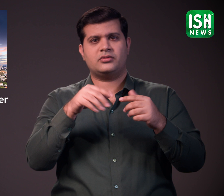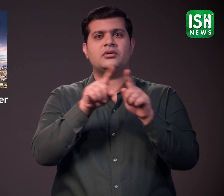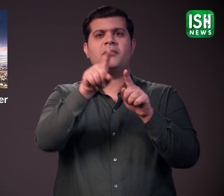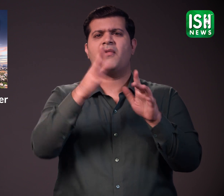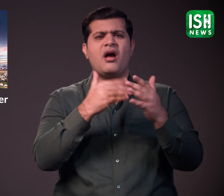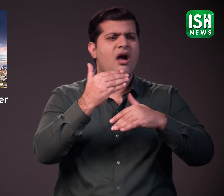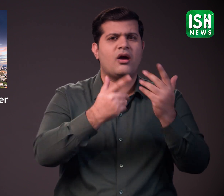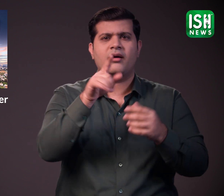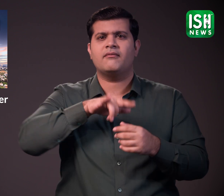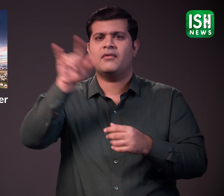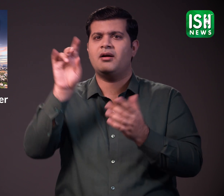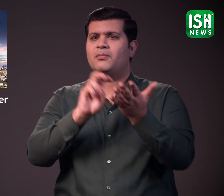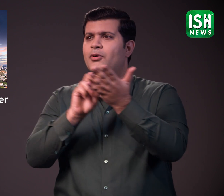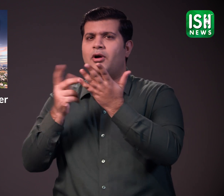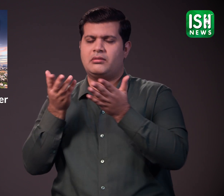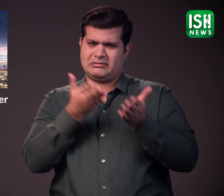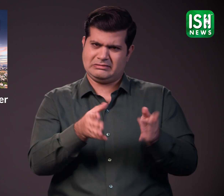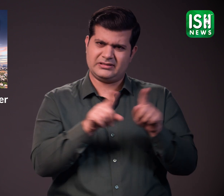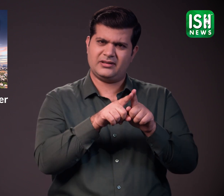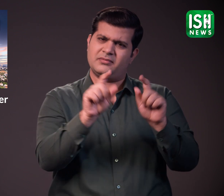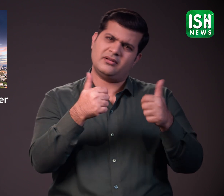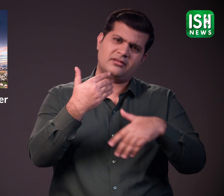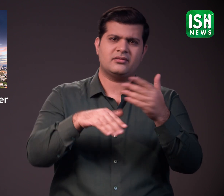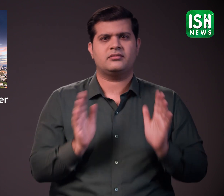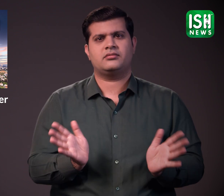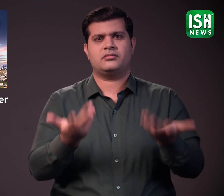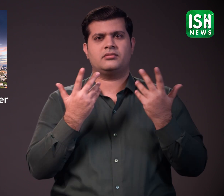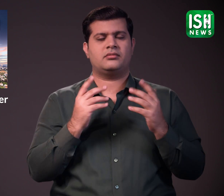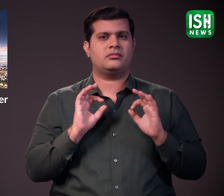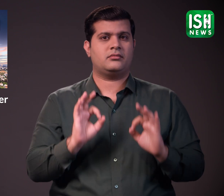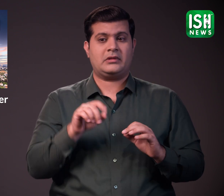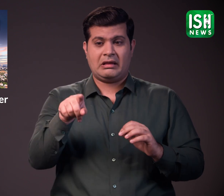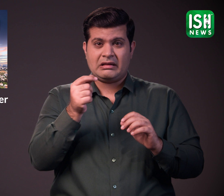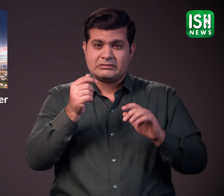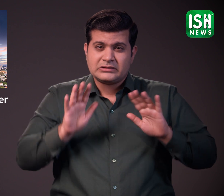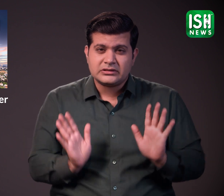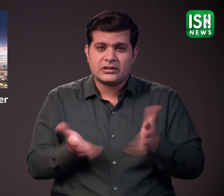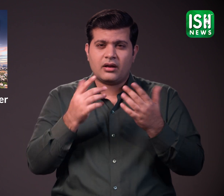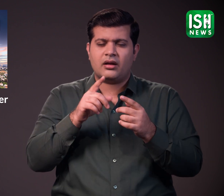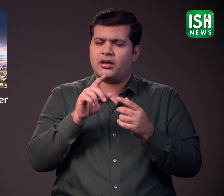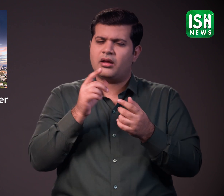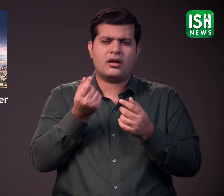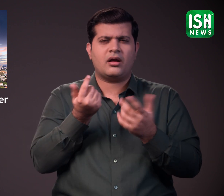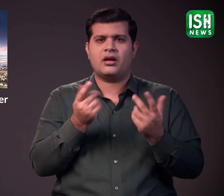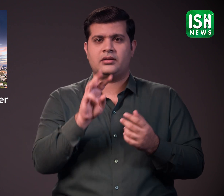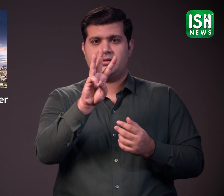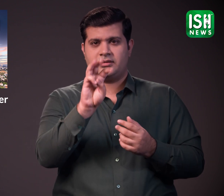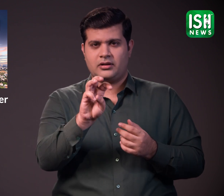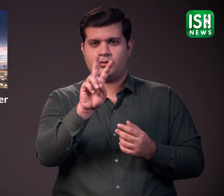इन उडानों को किसी भी अन्य उडान की तरह ही बुक किया जा सकता है अतिरिक करों के साथ शुरुवाती लागत